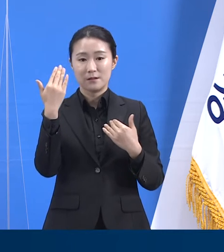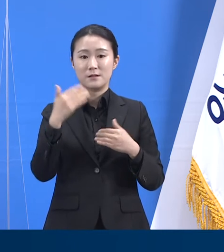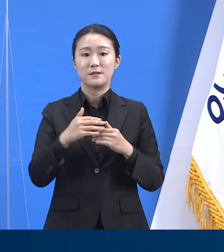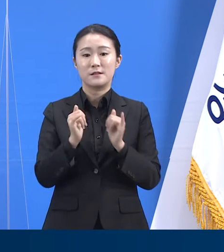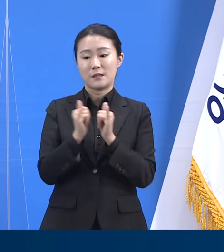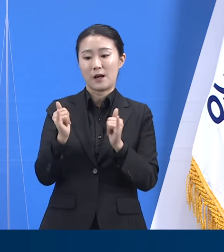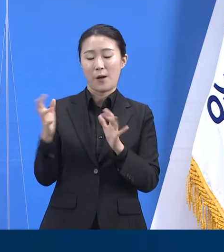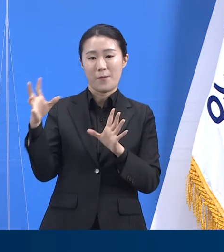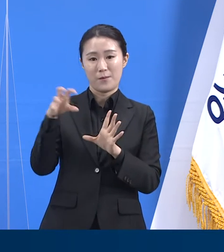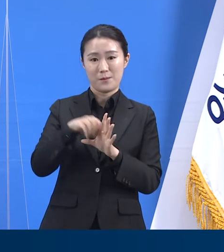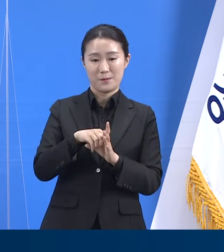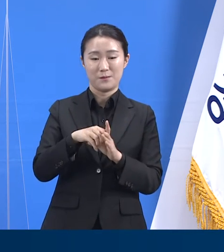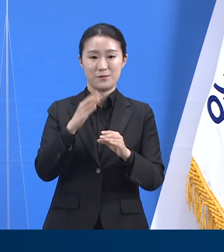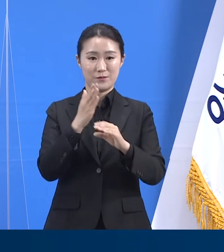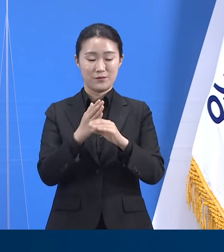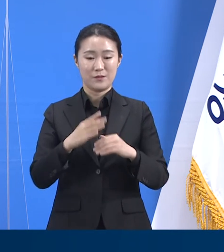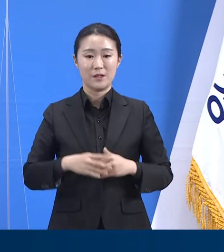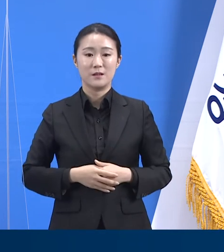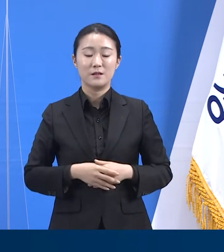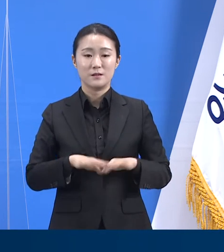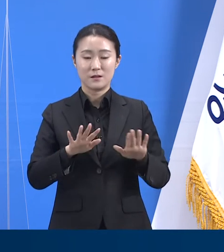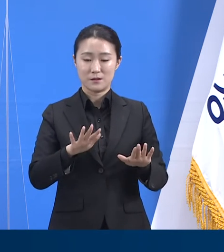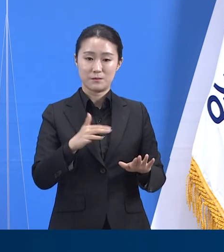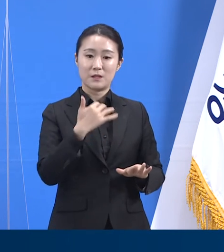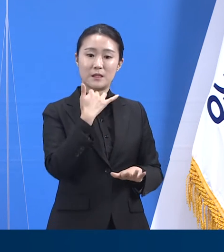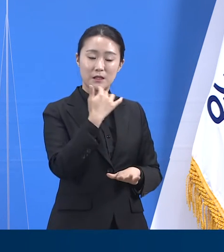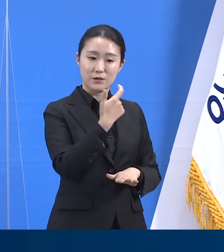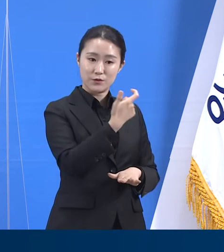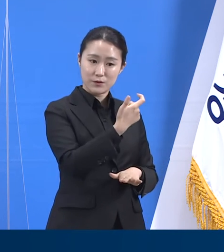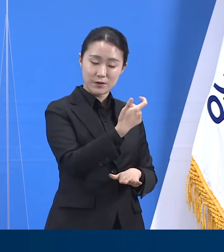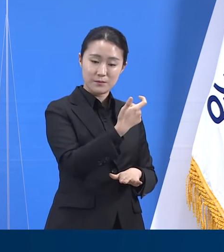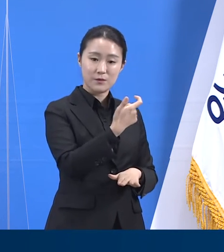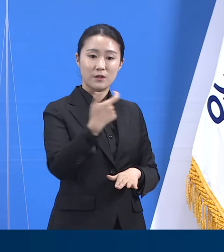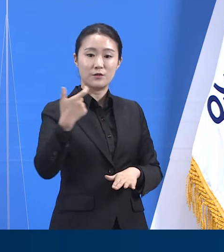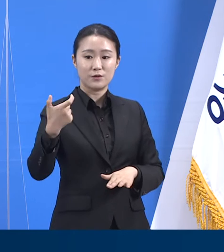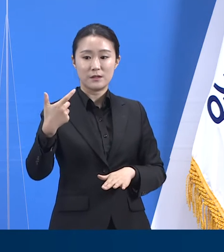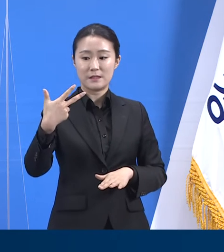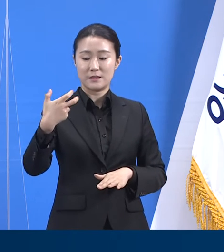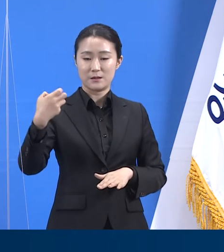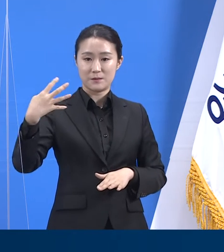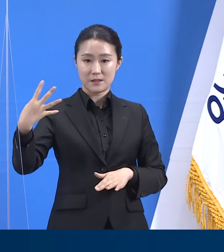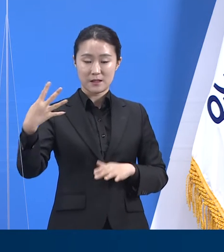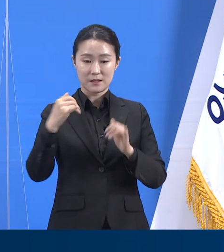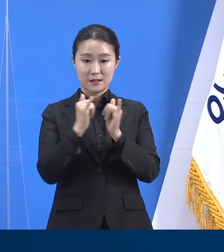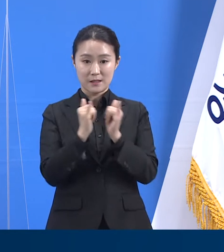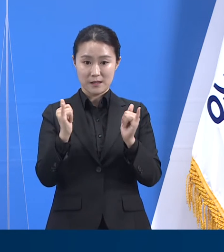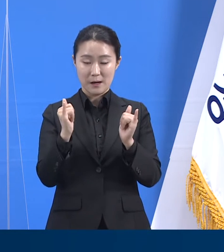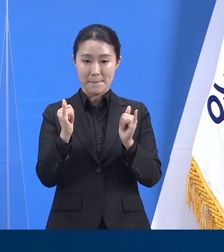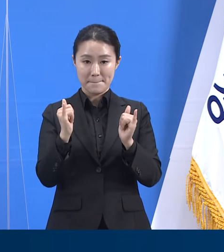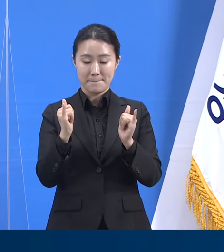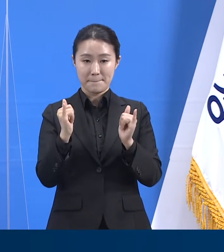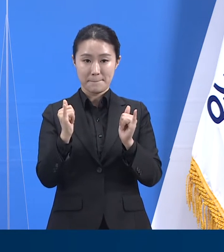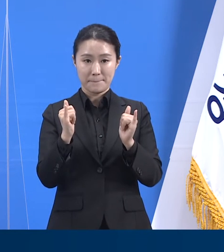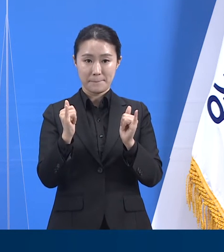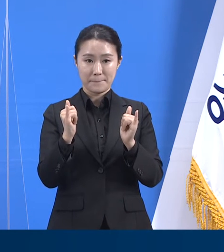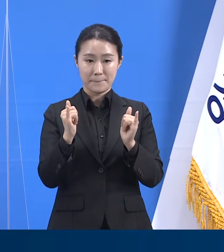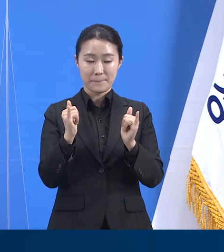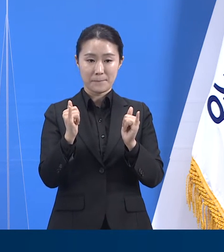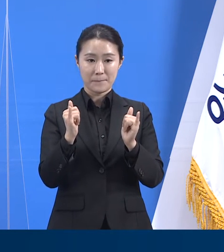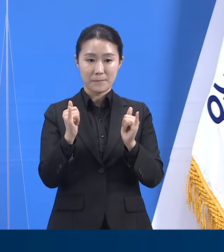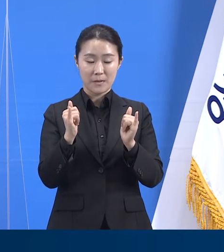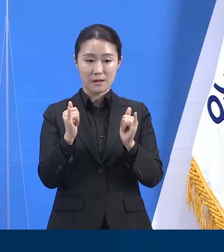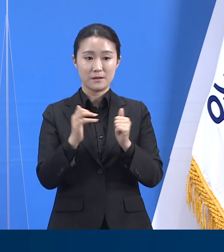연령군의 접종 대상자 207만 3,611명 중 168만 1